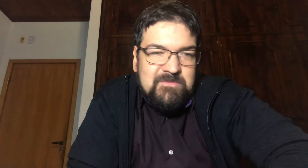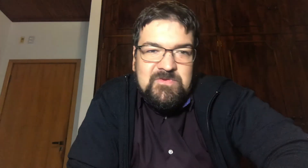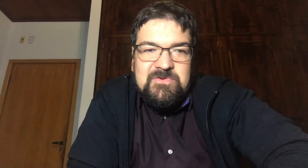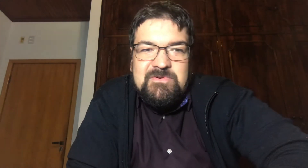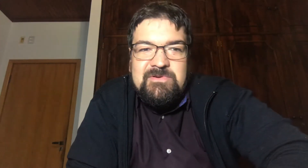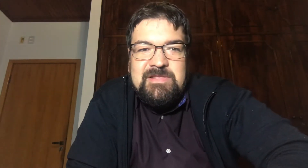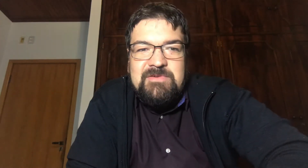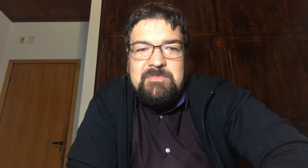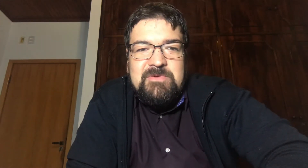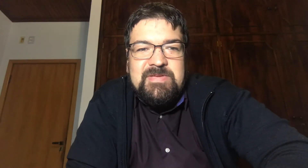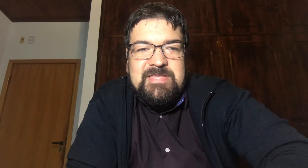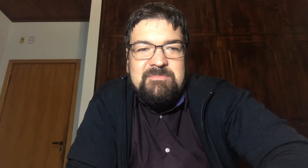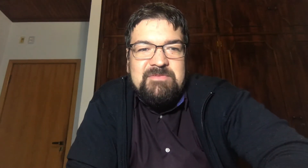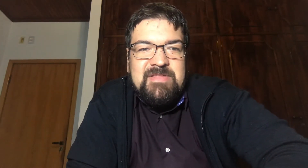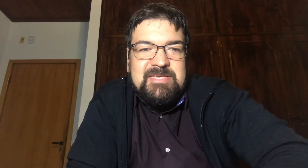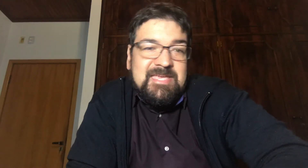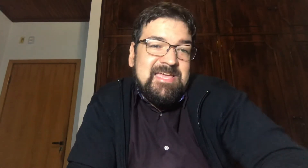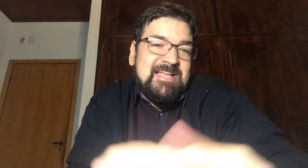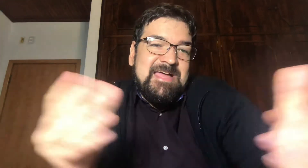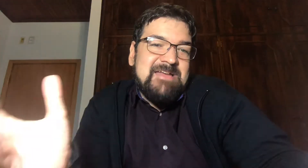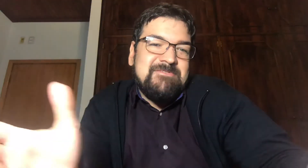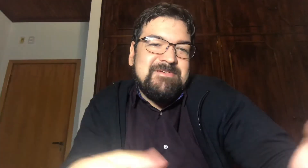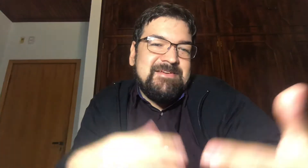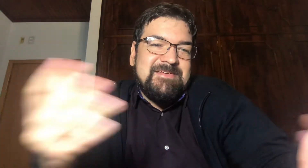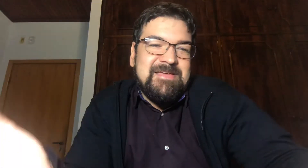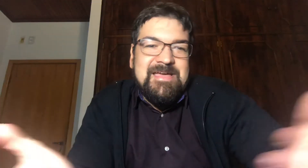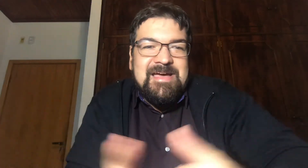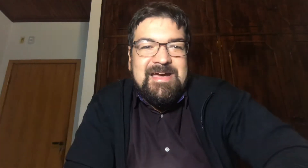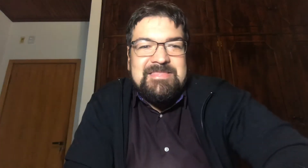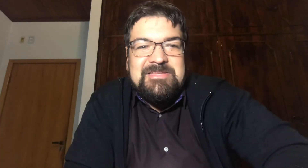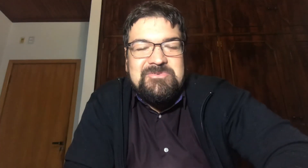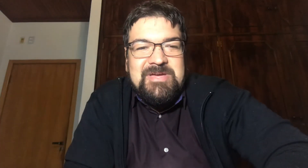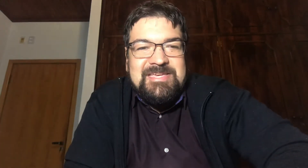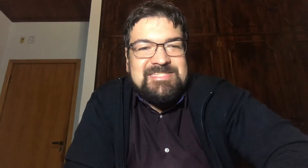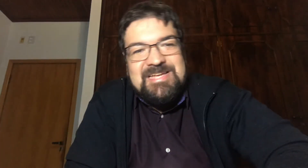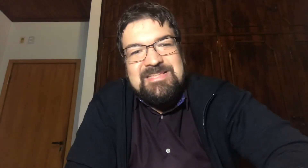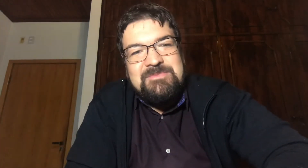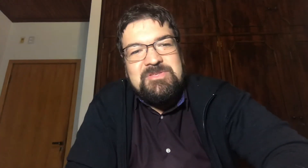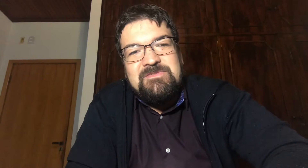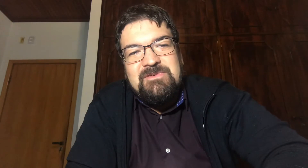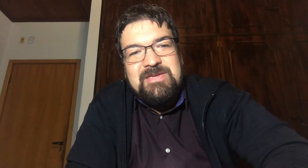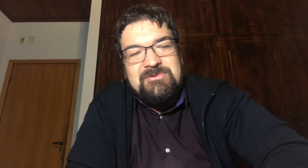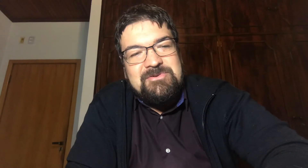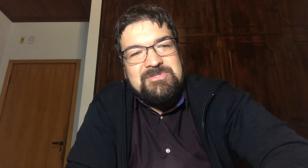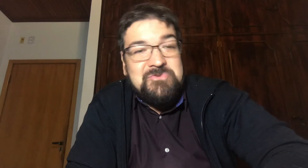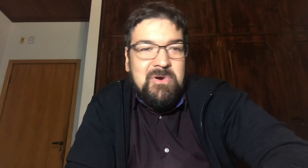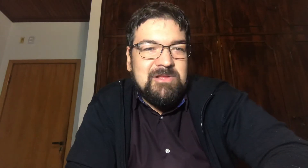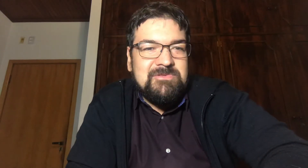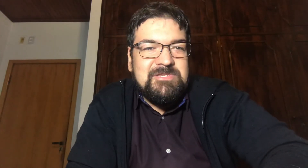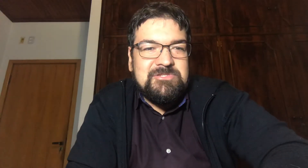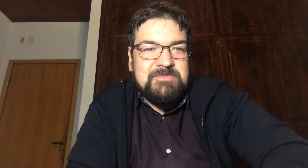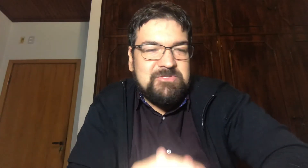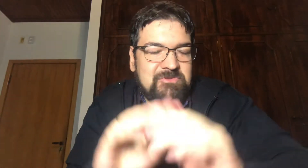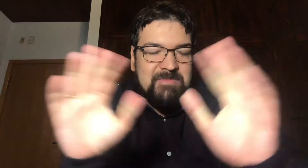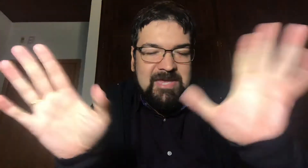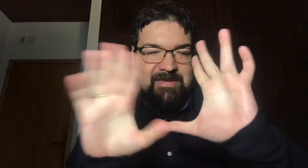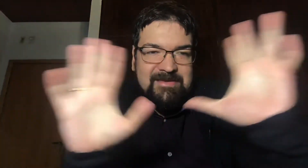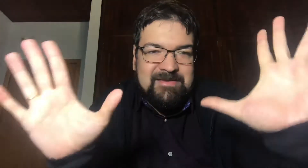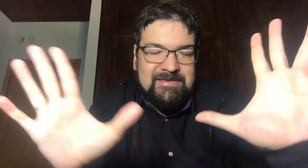Cryptirium Ele vai aproveitar Para falar que É claro A Nano é scan da BitGrayl Eu discordo disso Mas tudo bem É